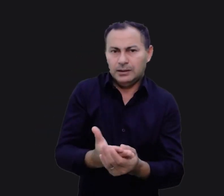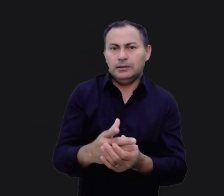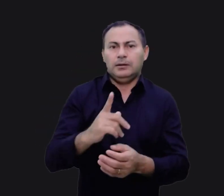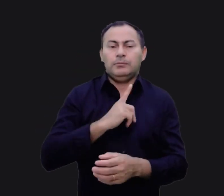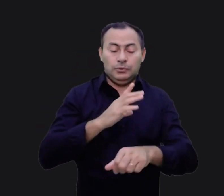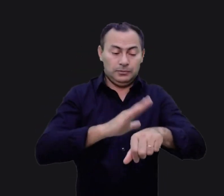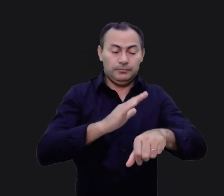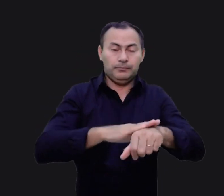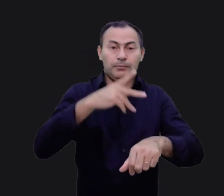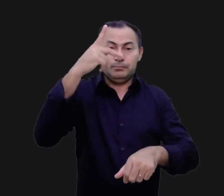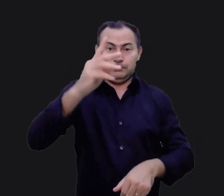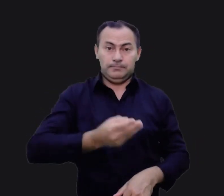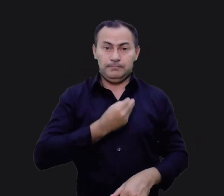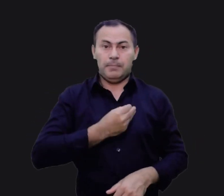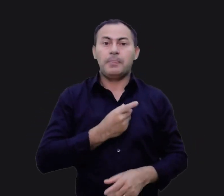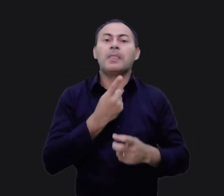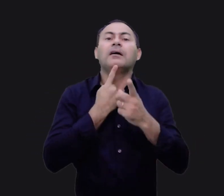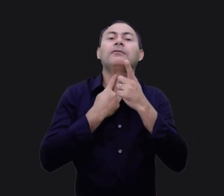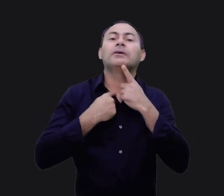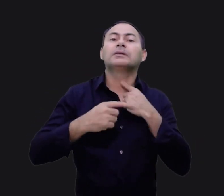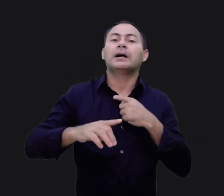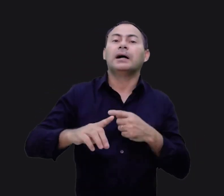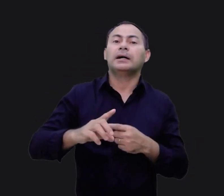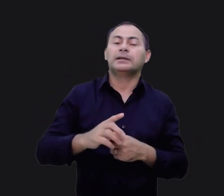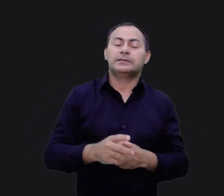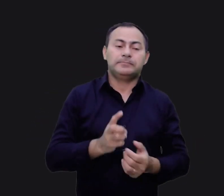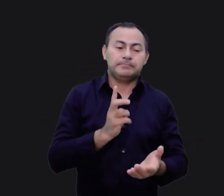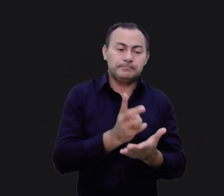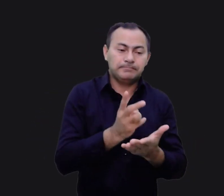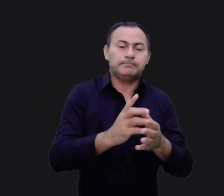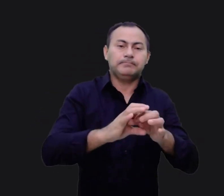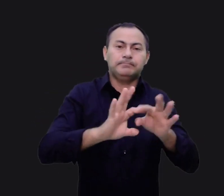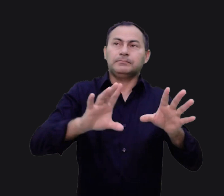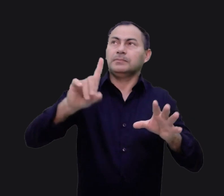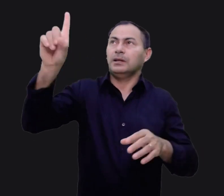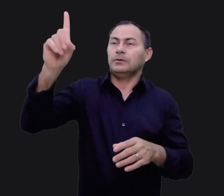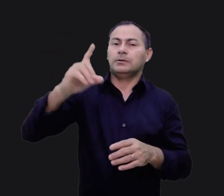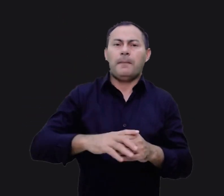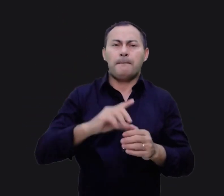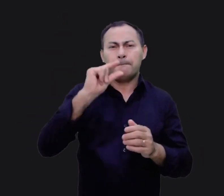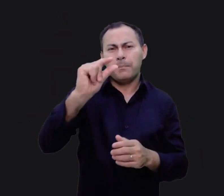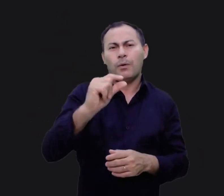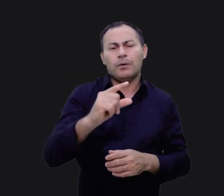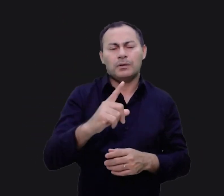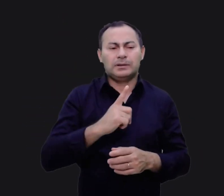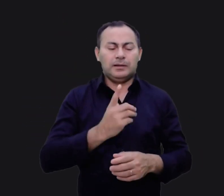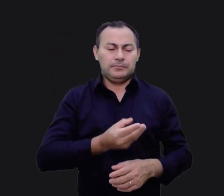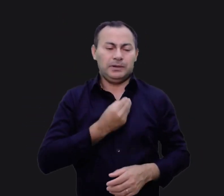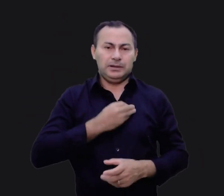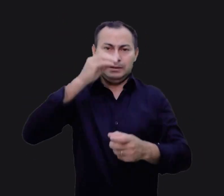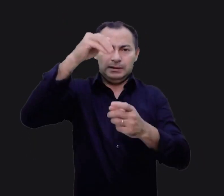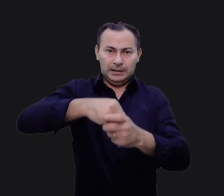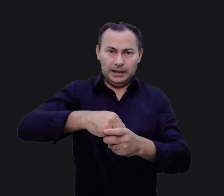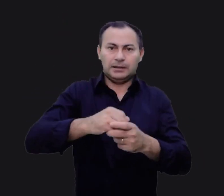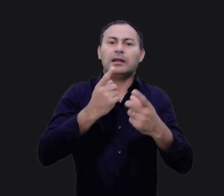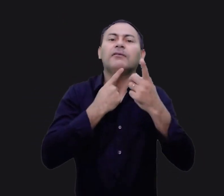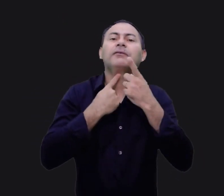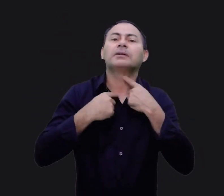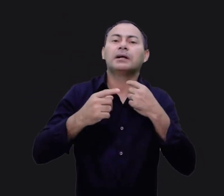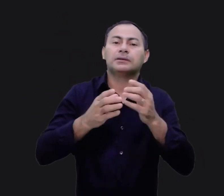passam grande parte de suas vidas na vontade permissiva de Deus e poucos que passam a vida dentro da vontade